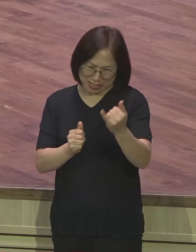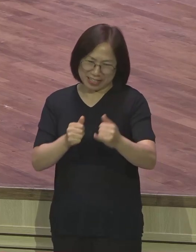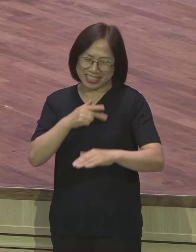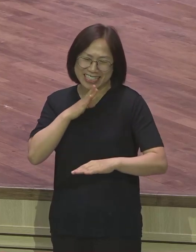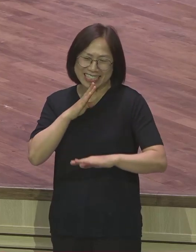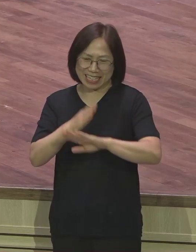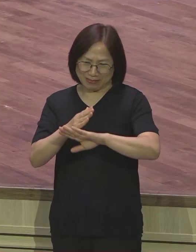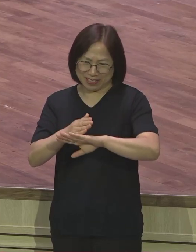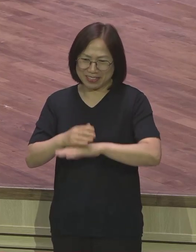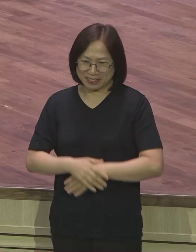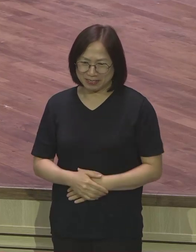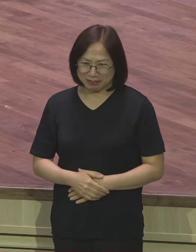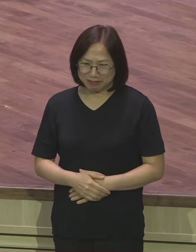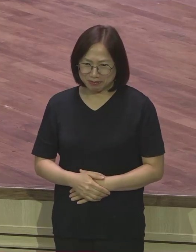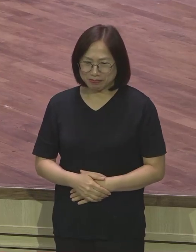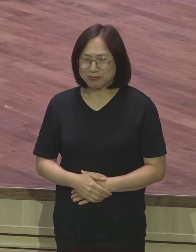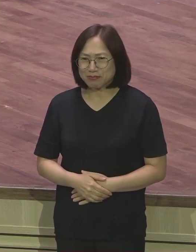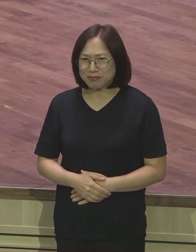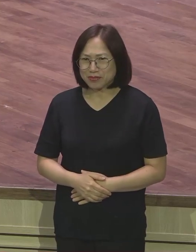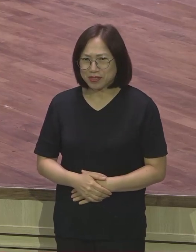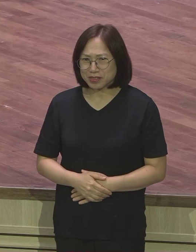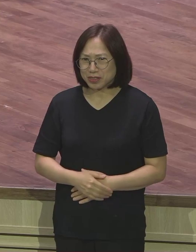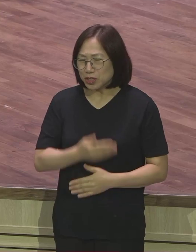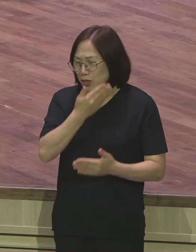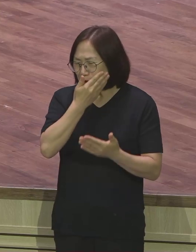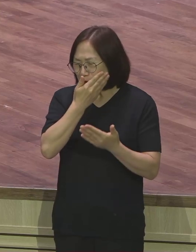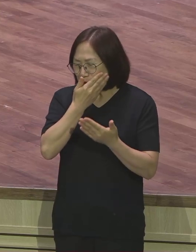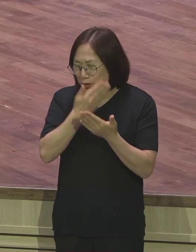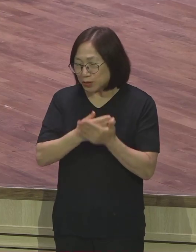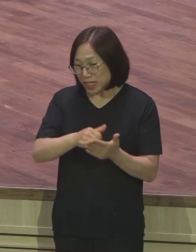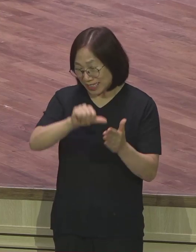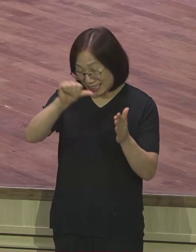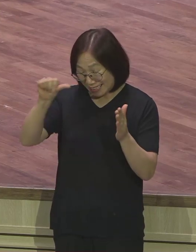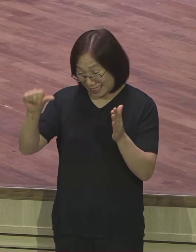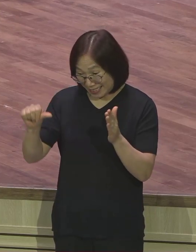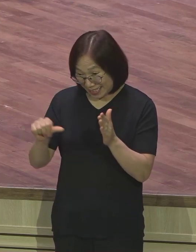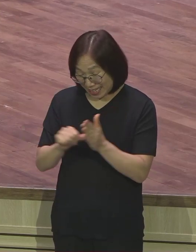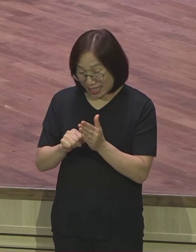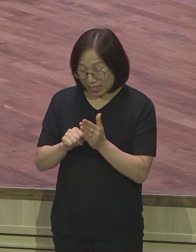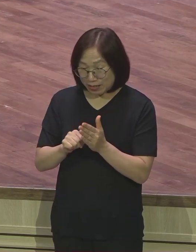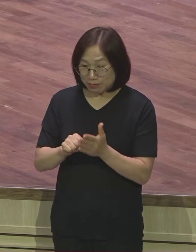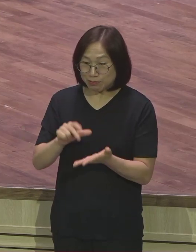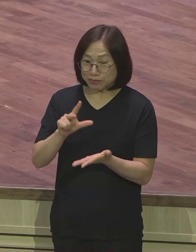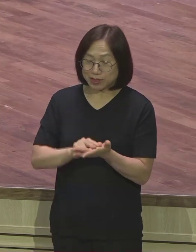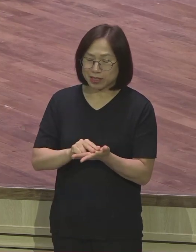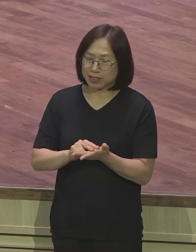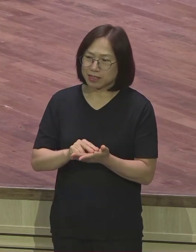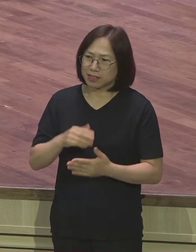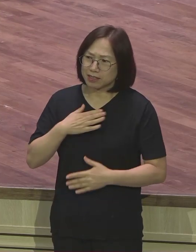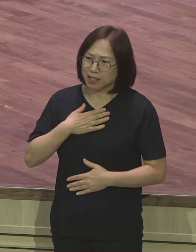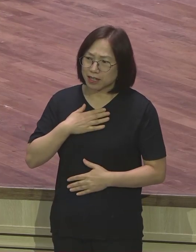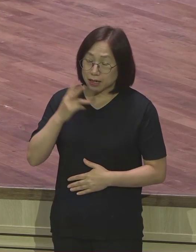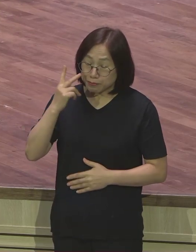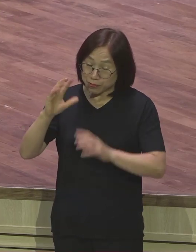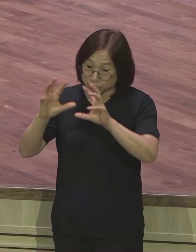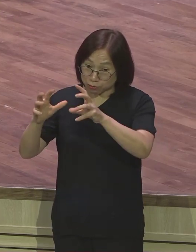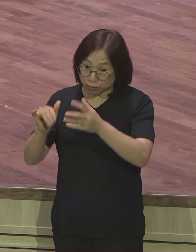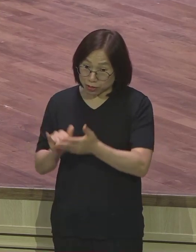이런 중요한 인생의 기로에서 어쩌면 20대의 한국을 떠나 미국으로 갈 때보다 더